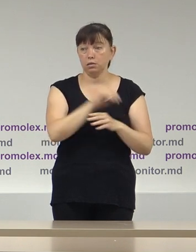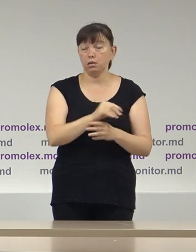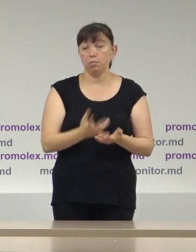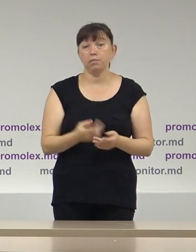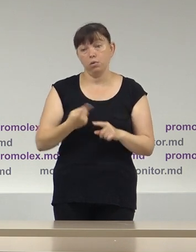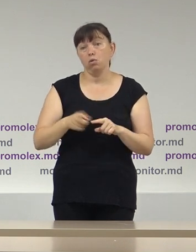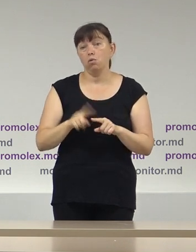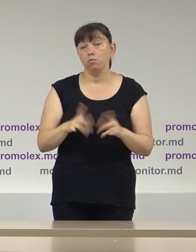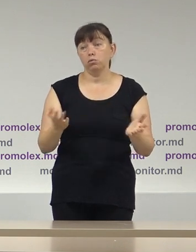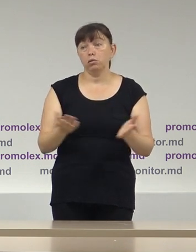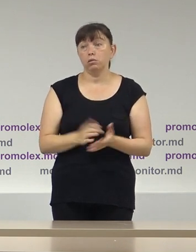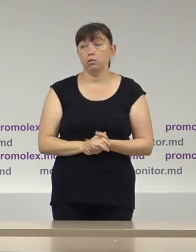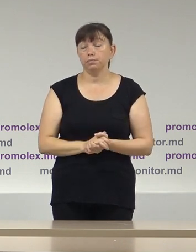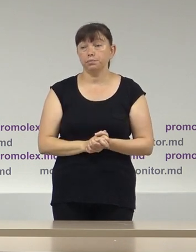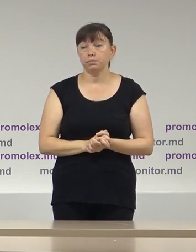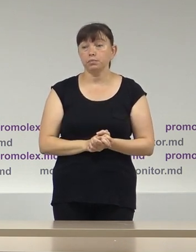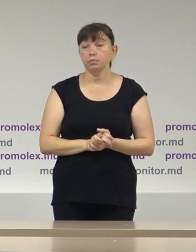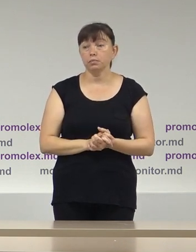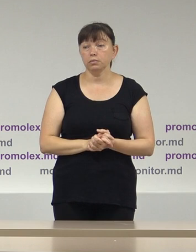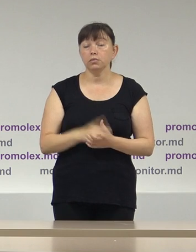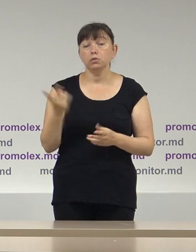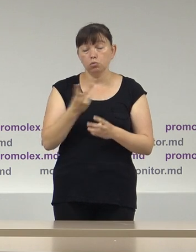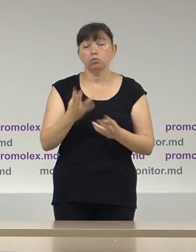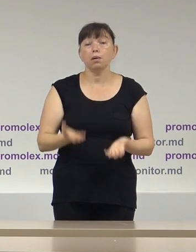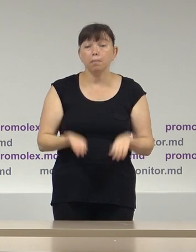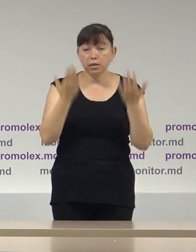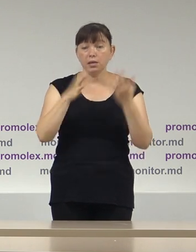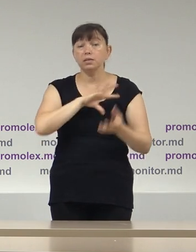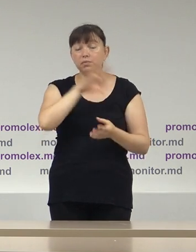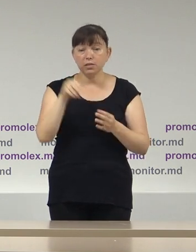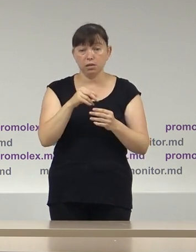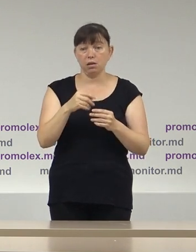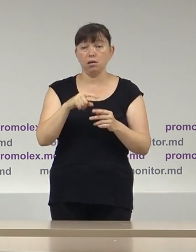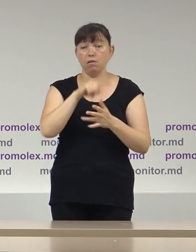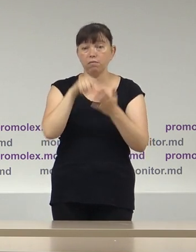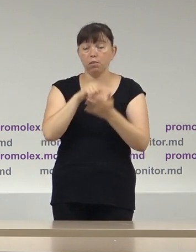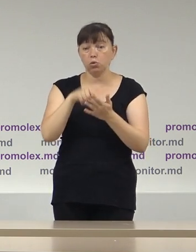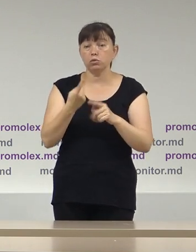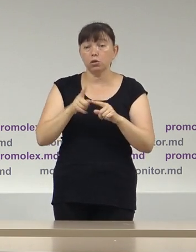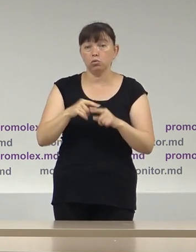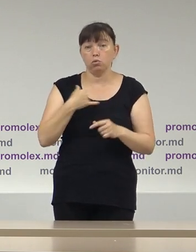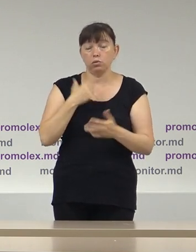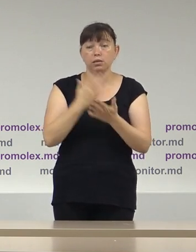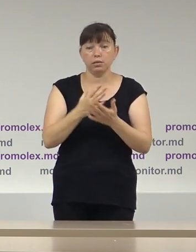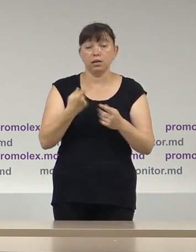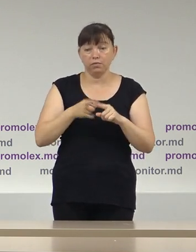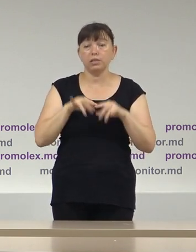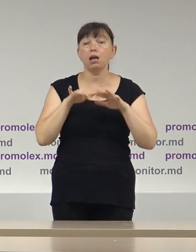Cam acestea, cred că, pe moment, ar trebui scoase în evidență din problemele majore care le avem în campanie electorală.